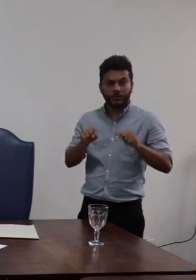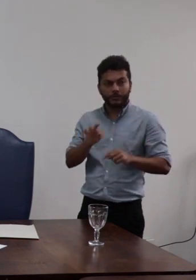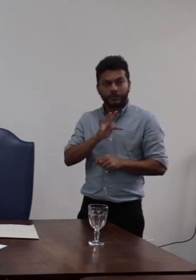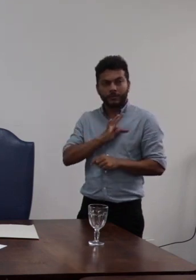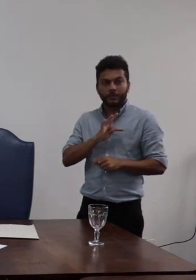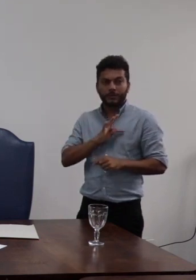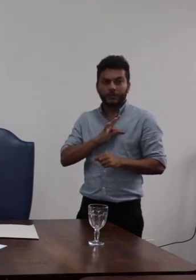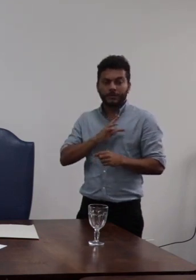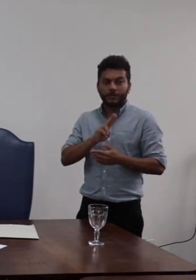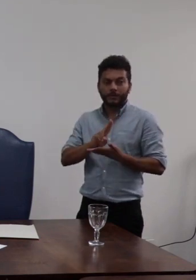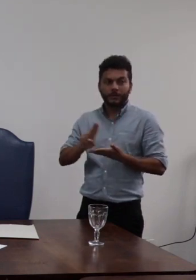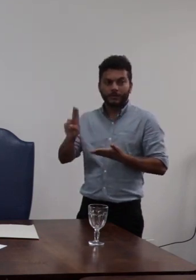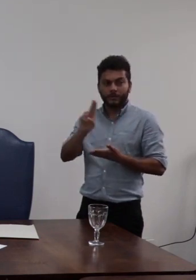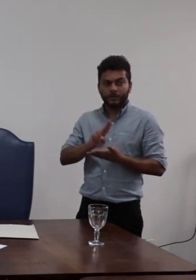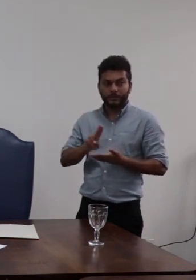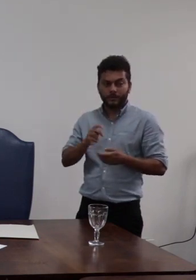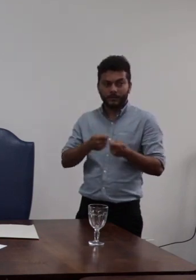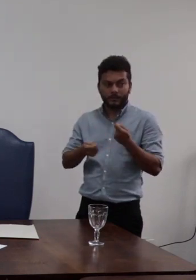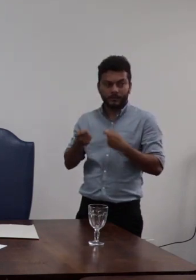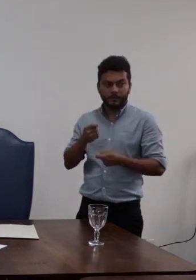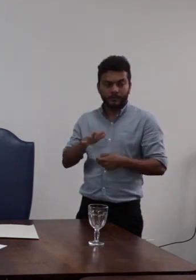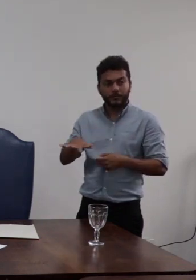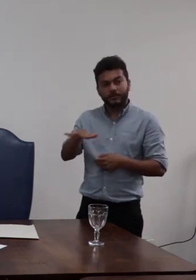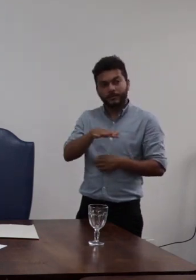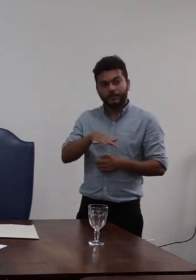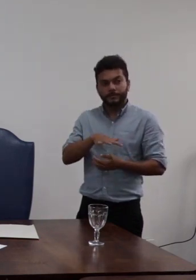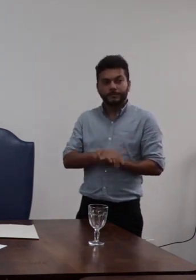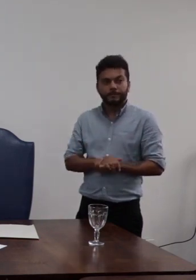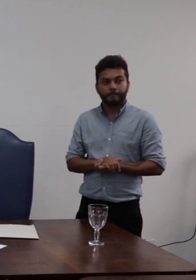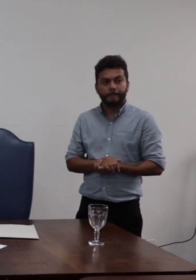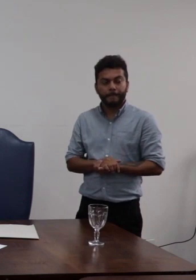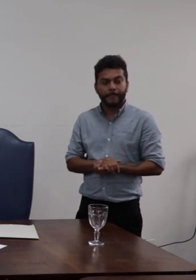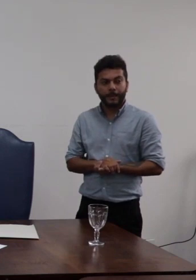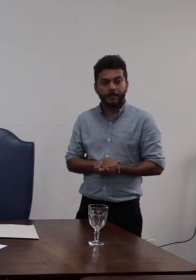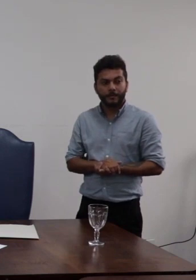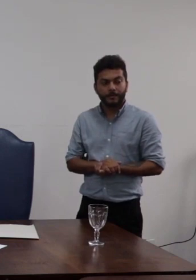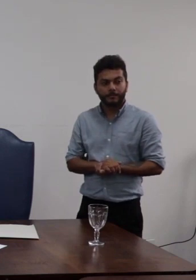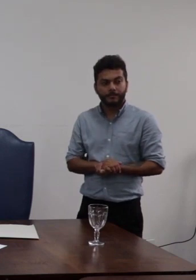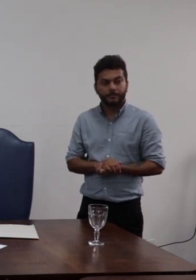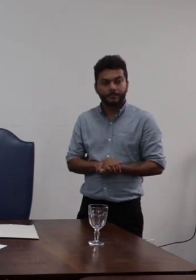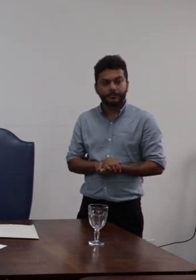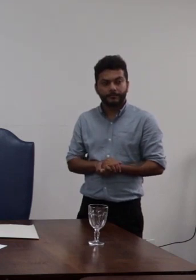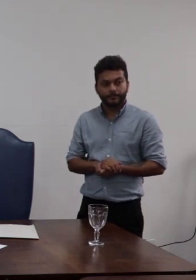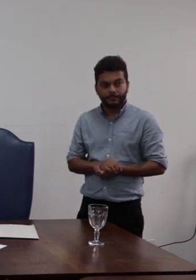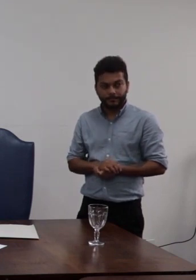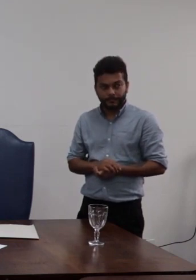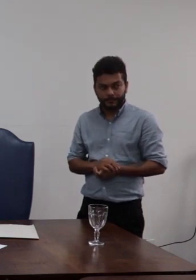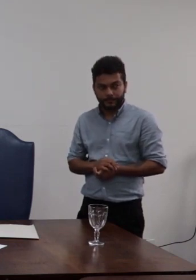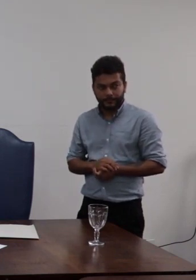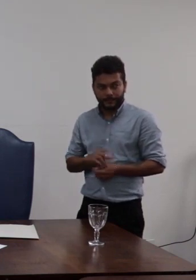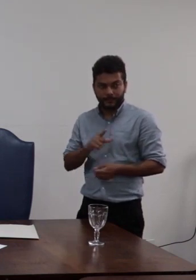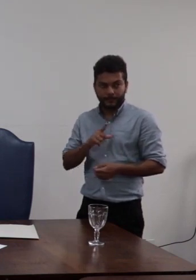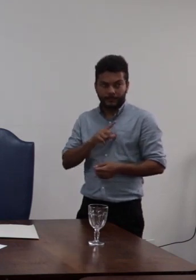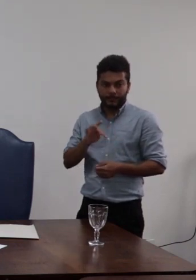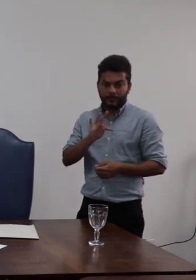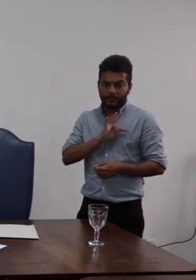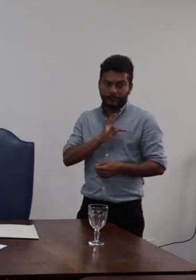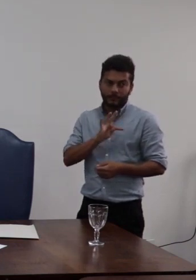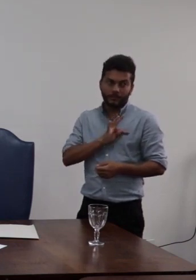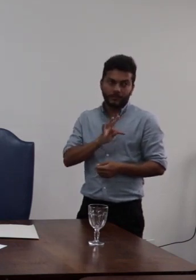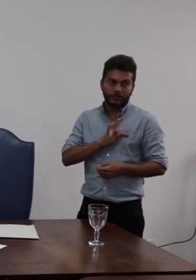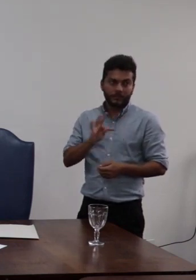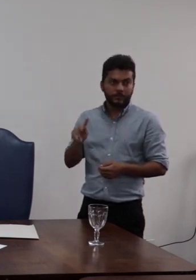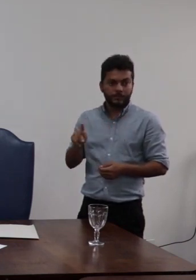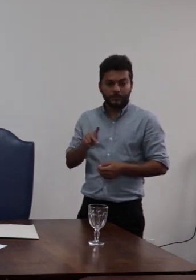importância não é apenas por estarmos tratando na relação entre dois técnicos dos técnicos docentes e do âmbito do Vicente